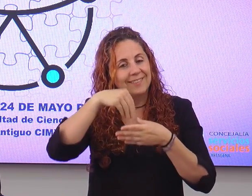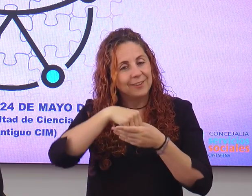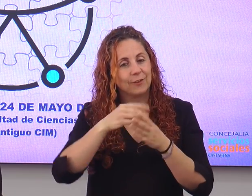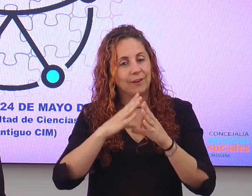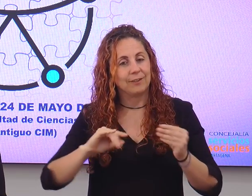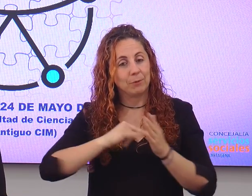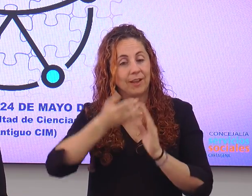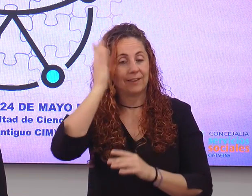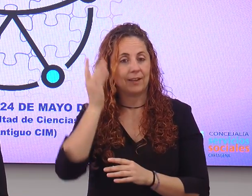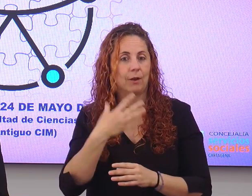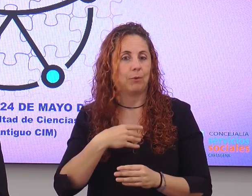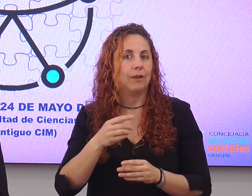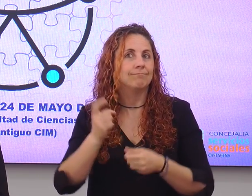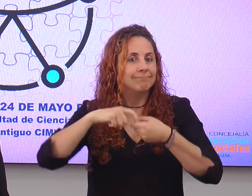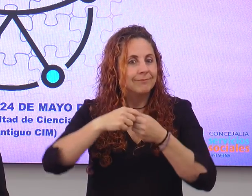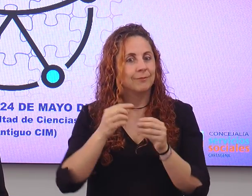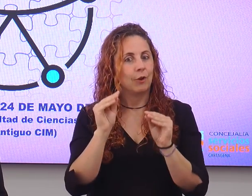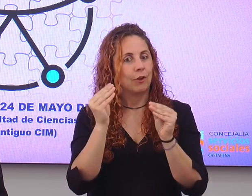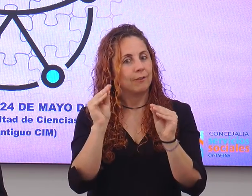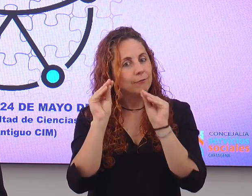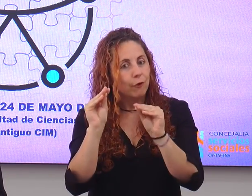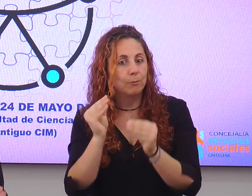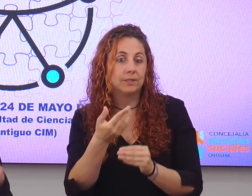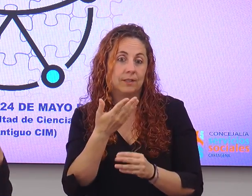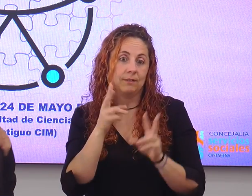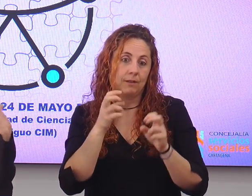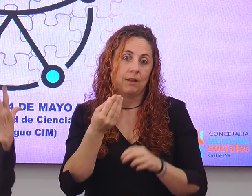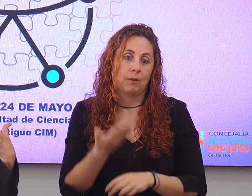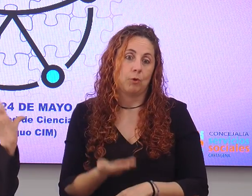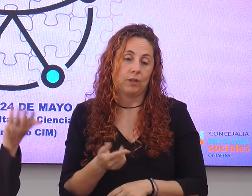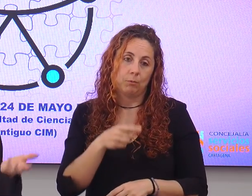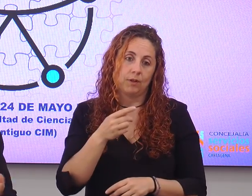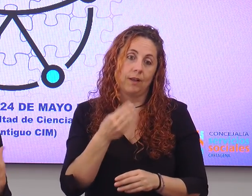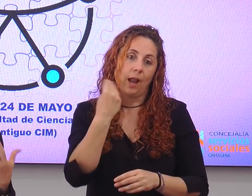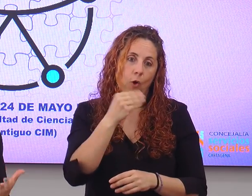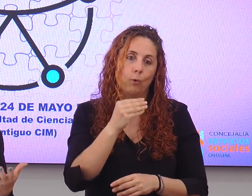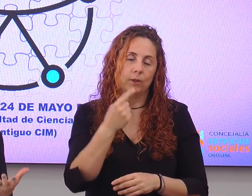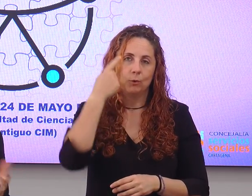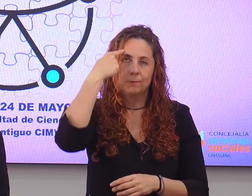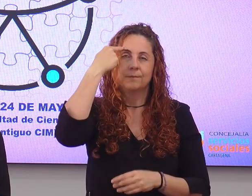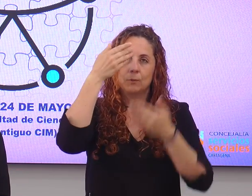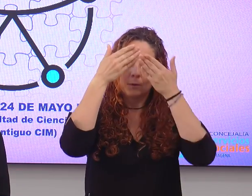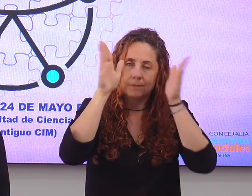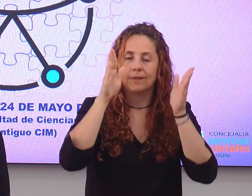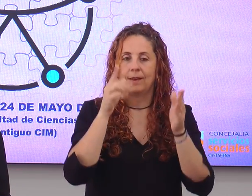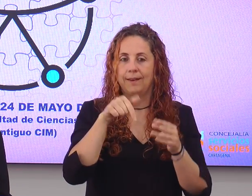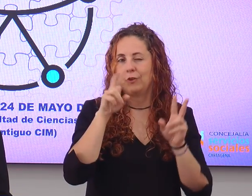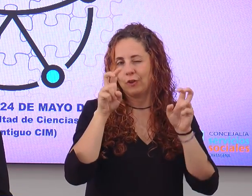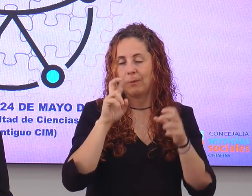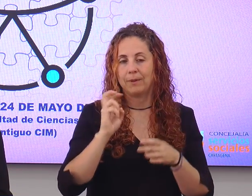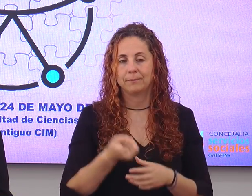participar y formarse en esta materia que es muy importante, que la juventud se mentalice en estos temas.